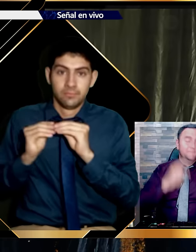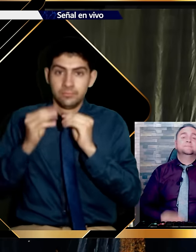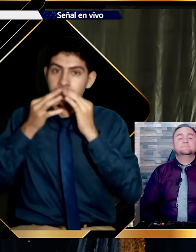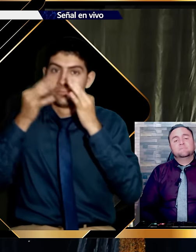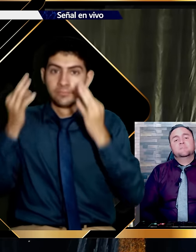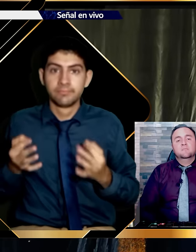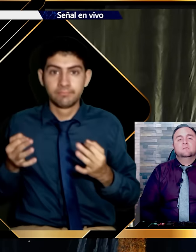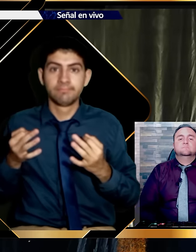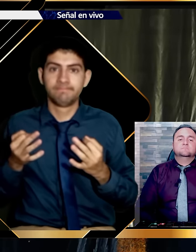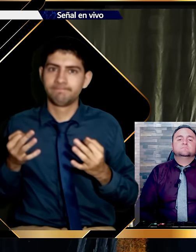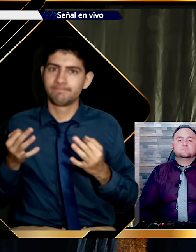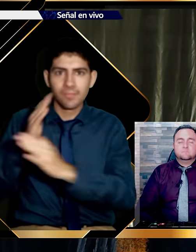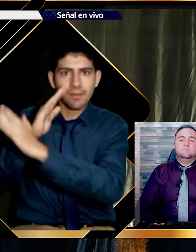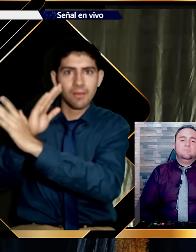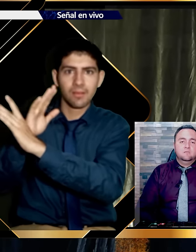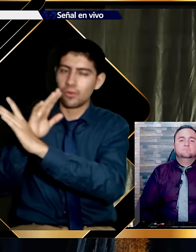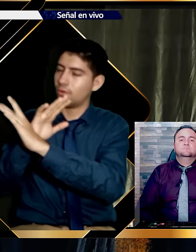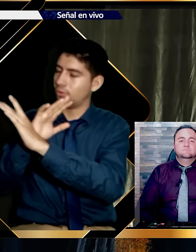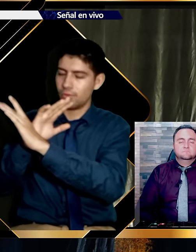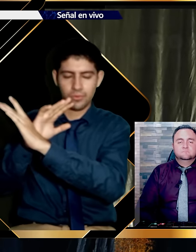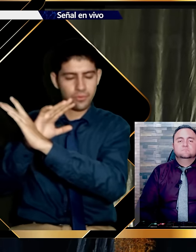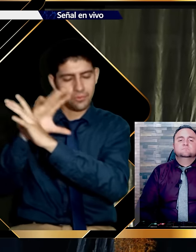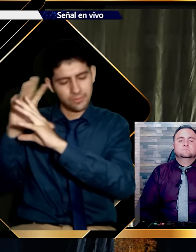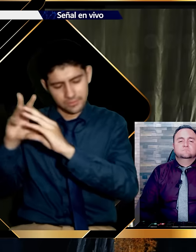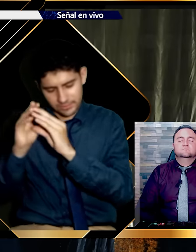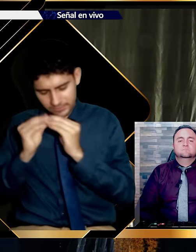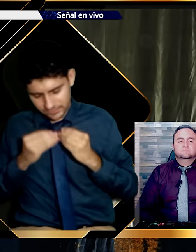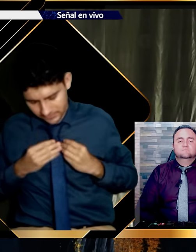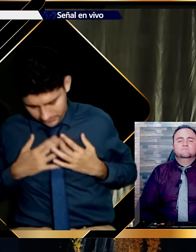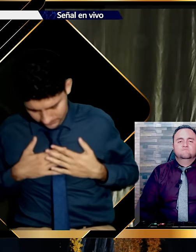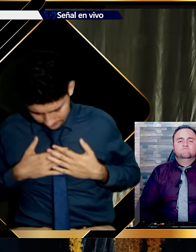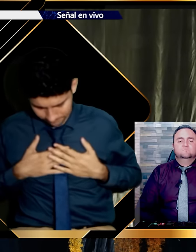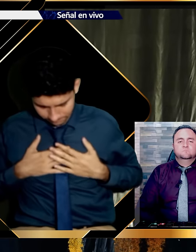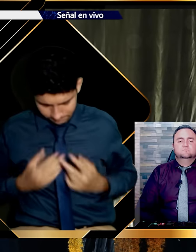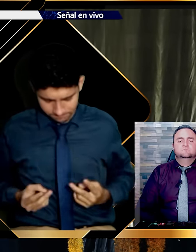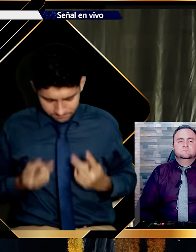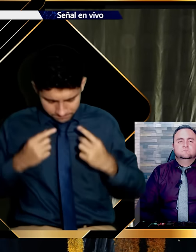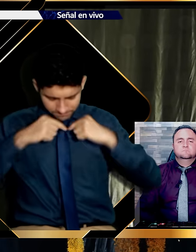Hemos comprado la verdad. Por favor no la vamos a vender nunca.